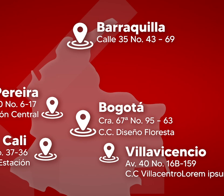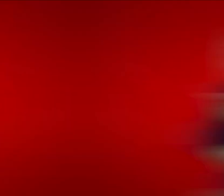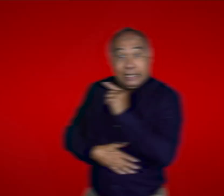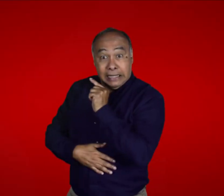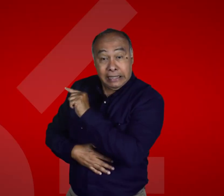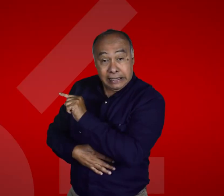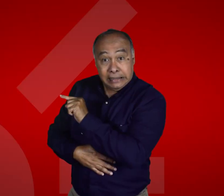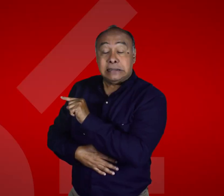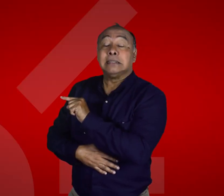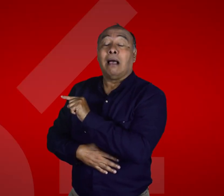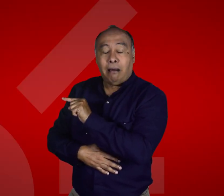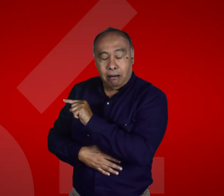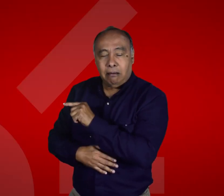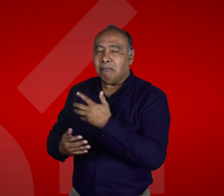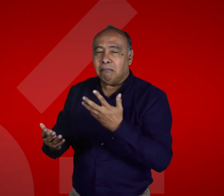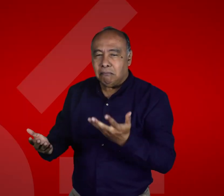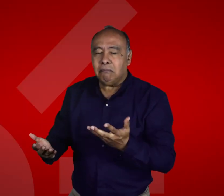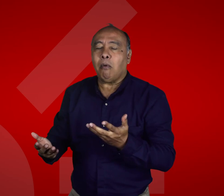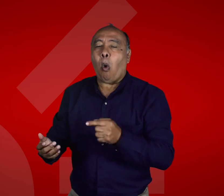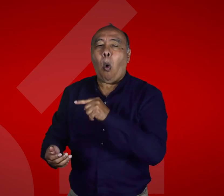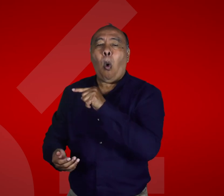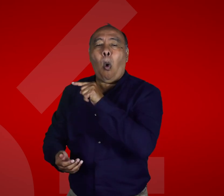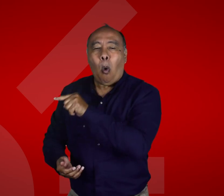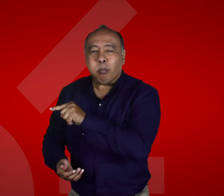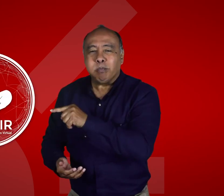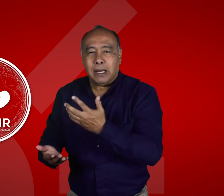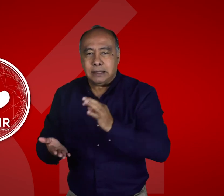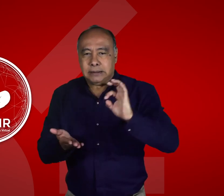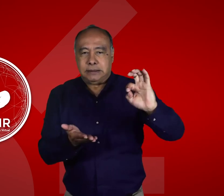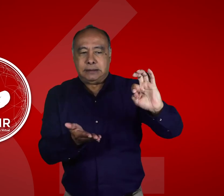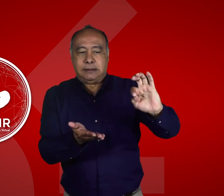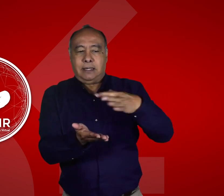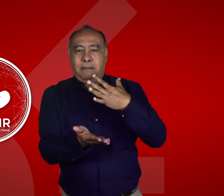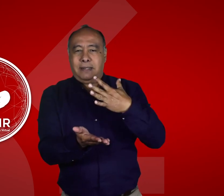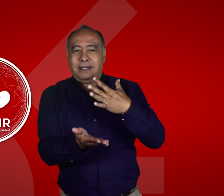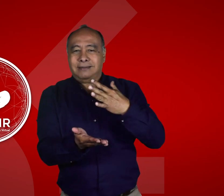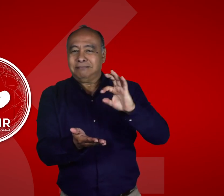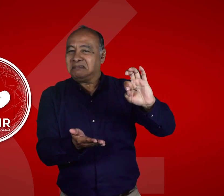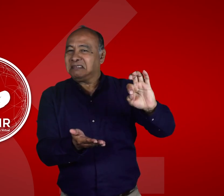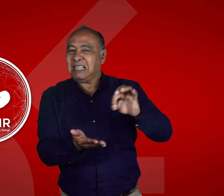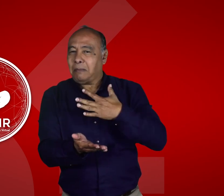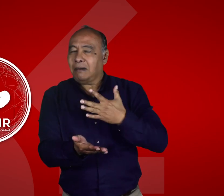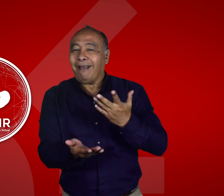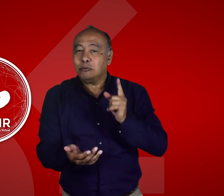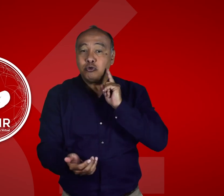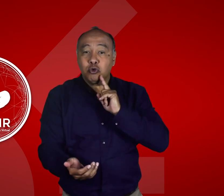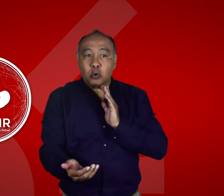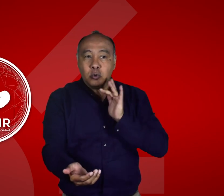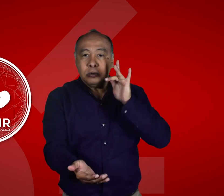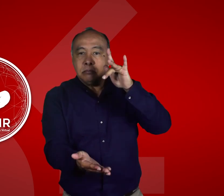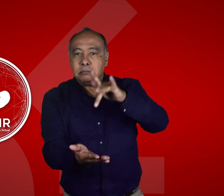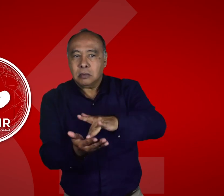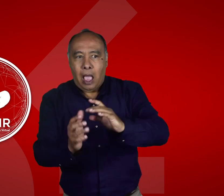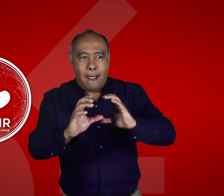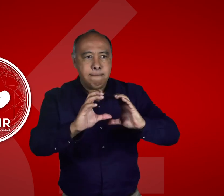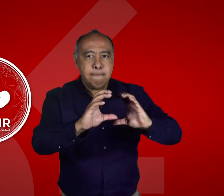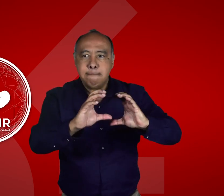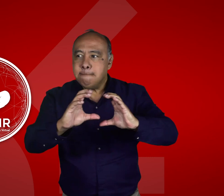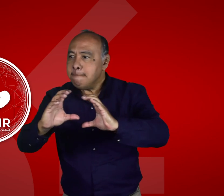Donde se cuenta con el servicio de interpretación virtual SERVIR, que permite una comunicación